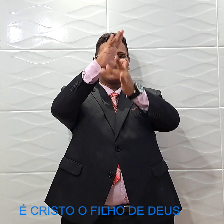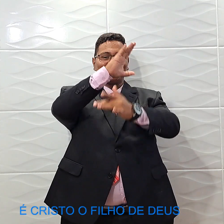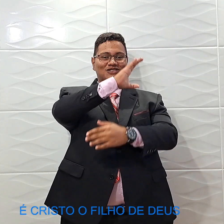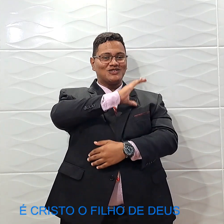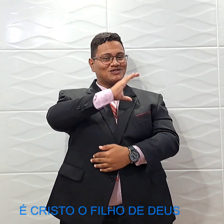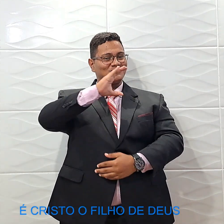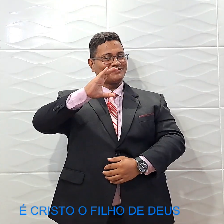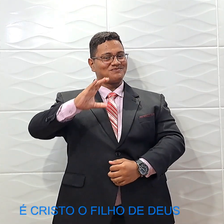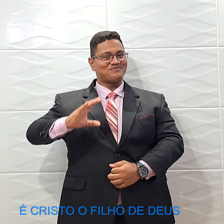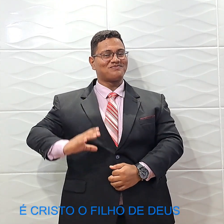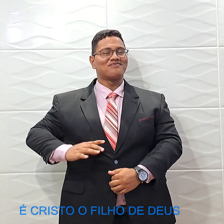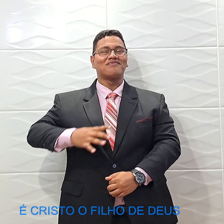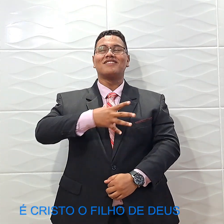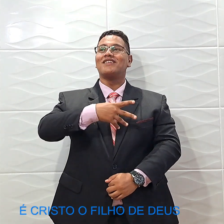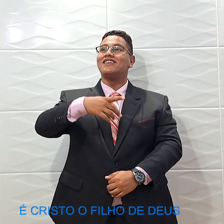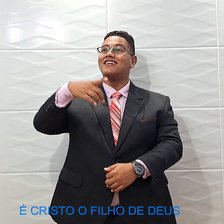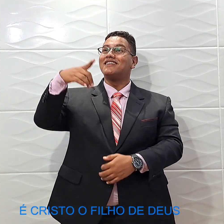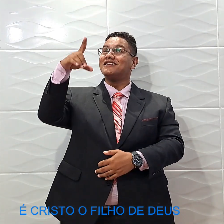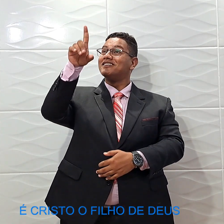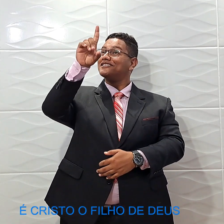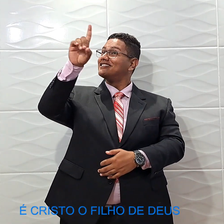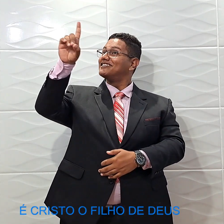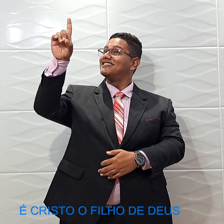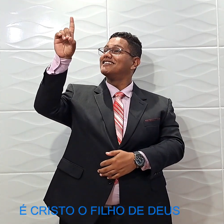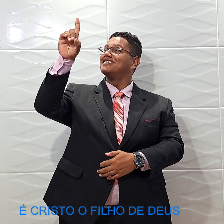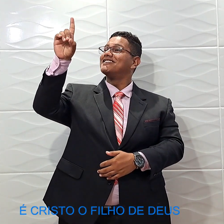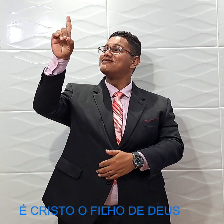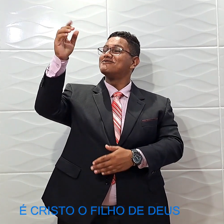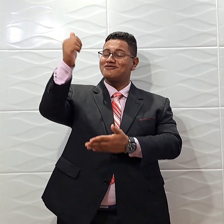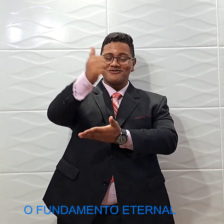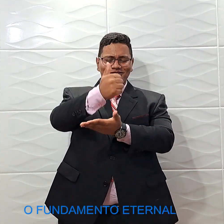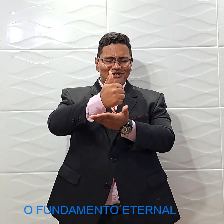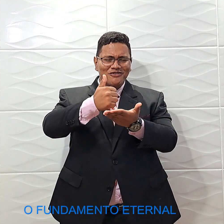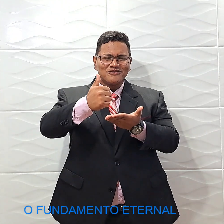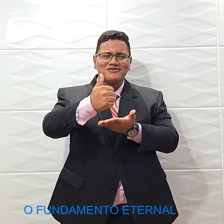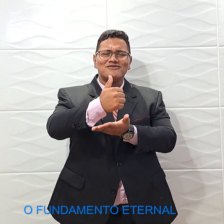Cristo, o Filho de Deus O